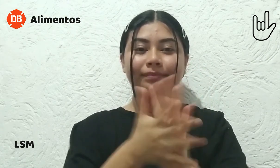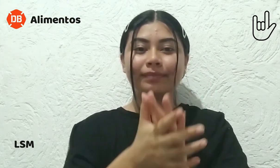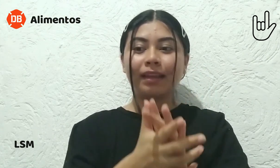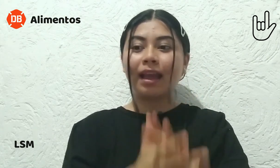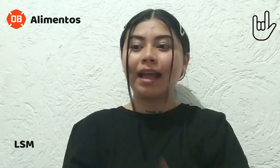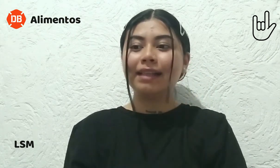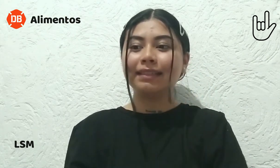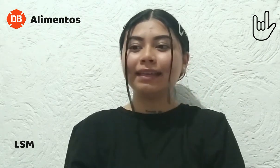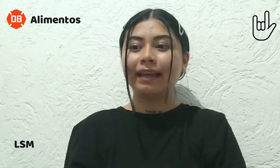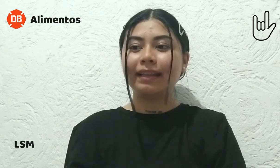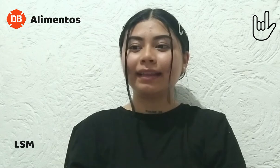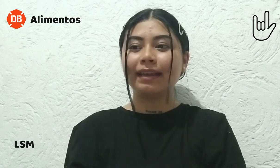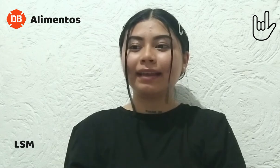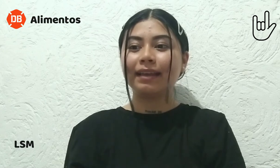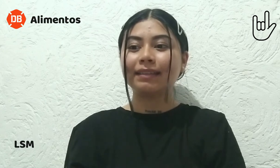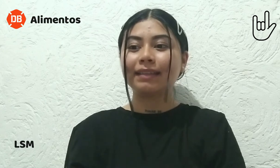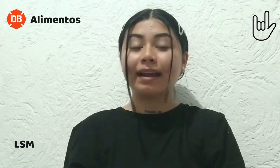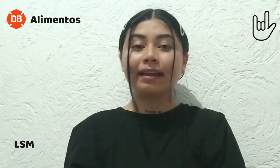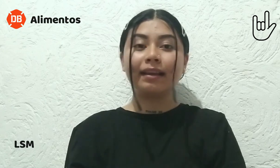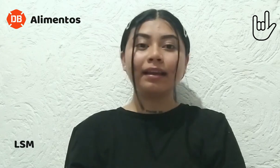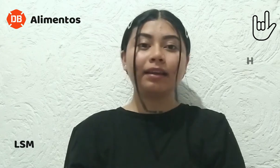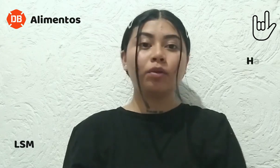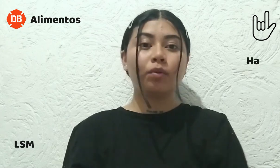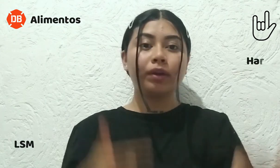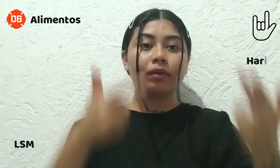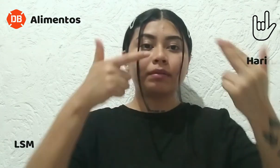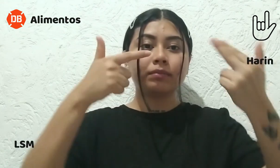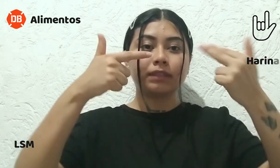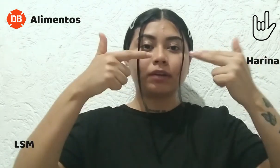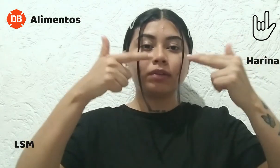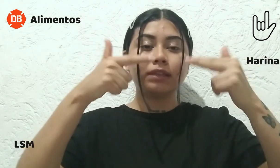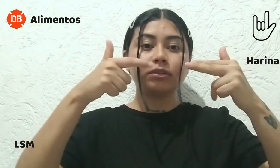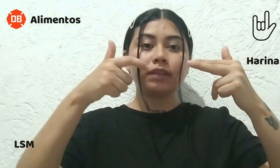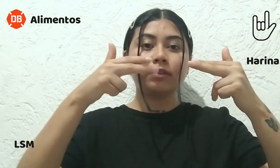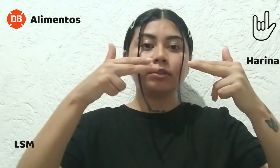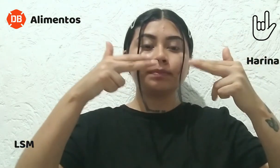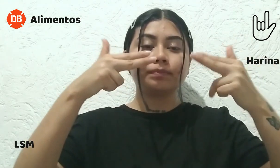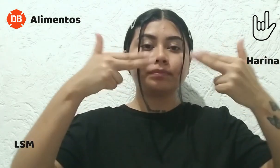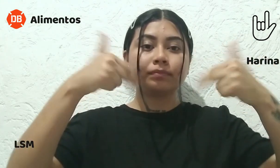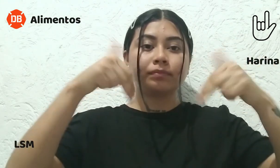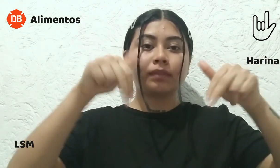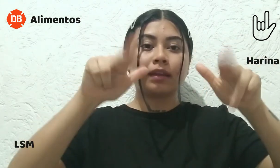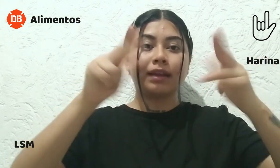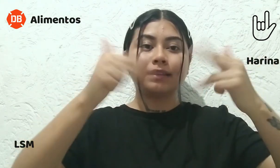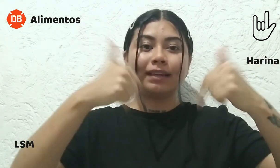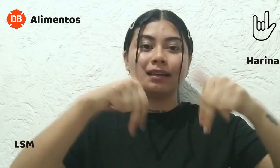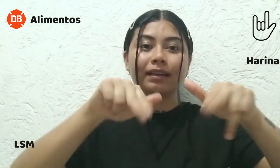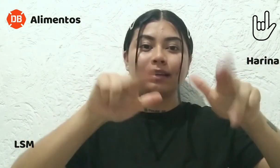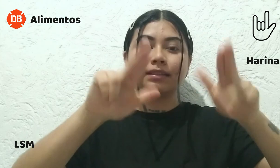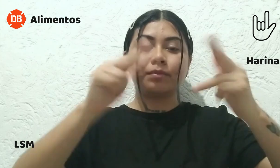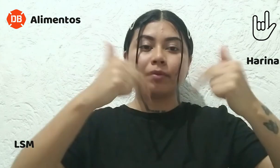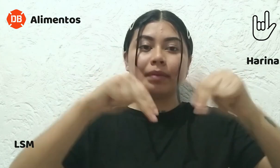El siguiente es harina y lo único que vamos a hacer con estos dedos es hacer este movimiento.